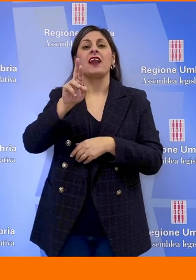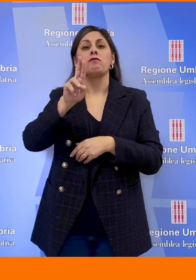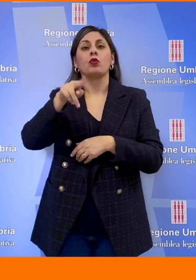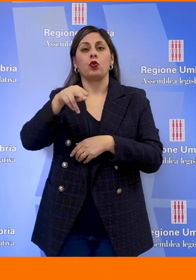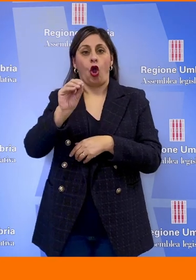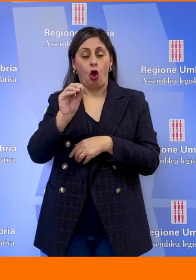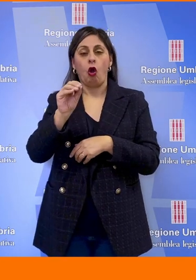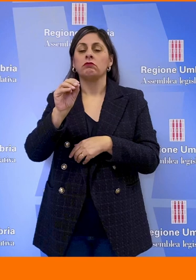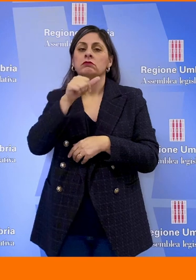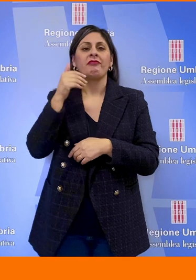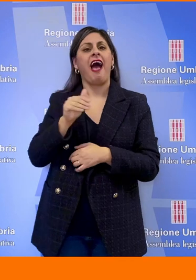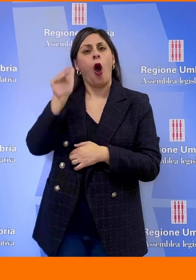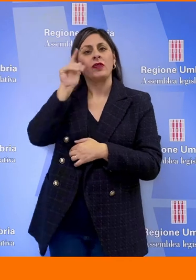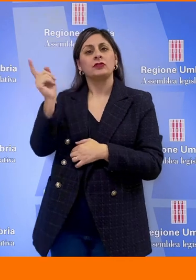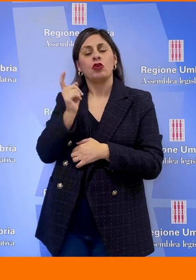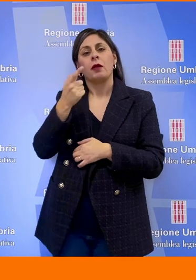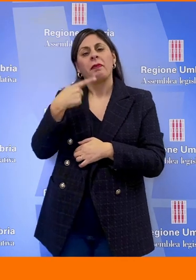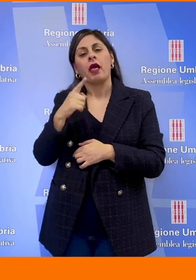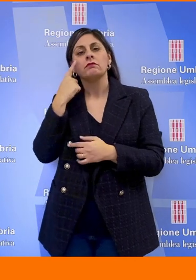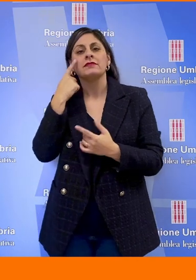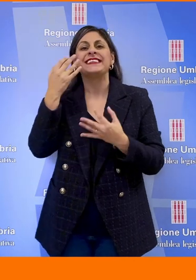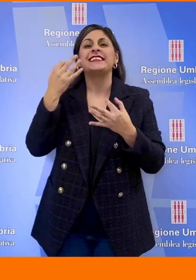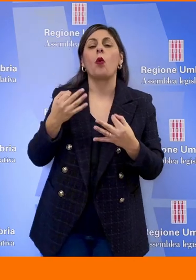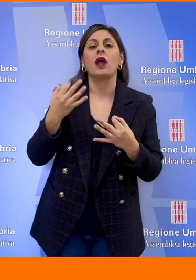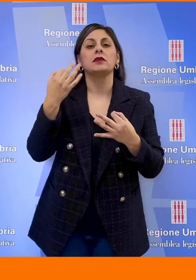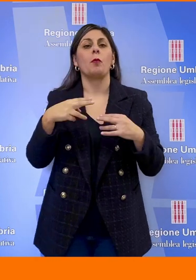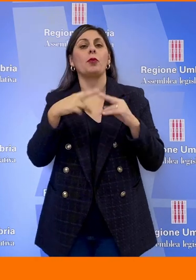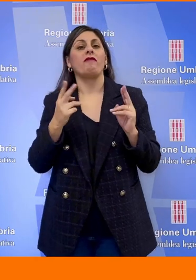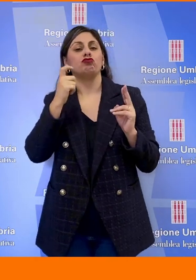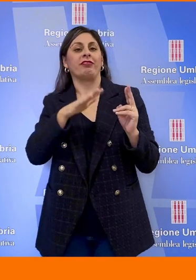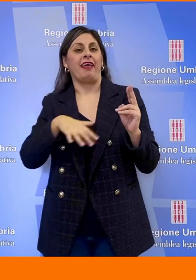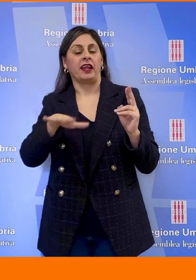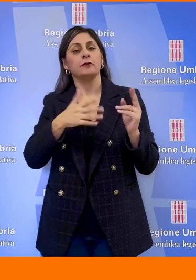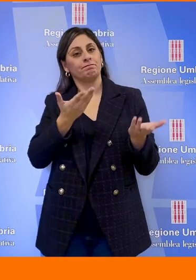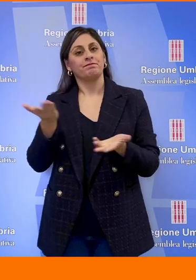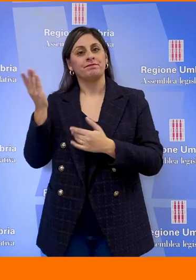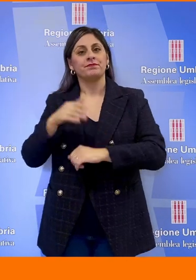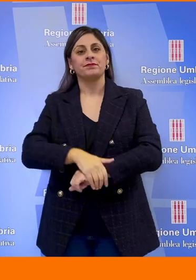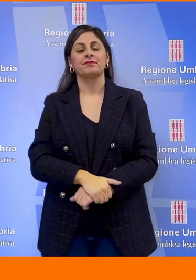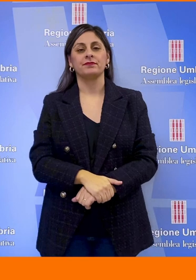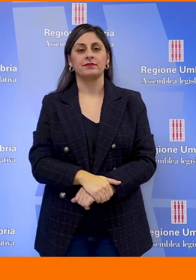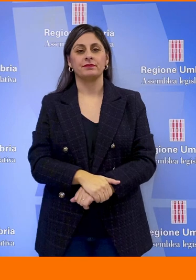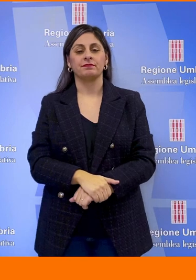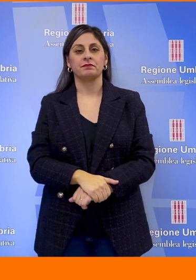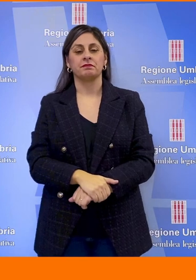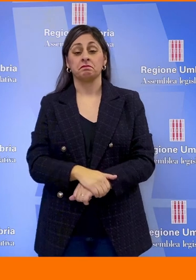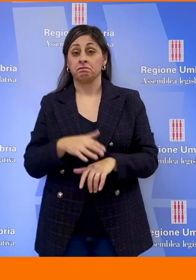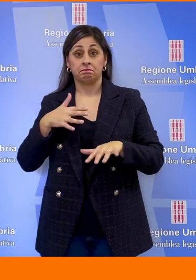alla sicurezza nella provincia di Terni il servizio. Siamo in dirittura d'arrivo oggi abbiamo appunto l'onore di